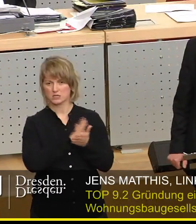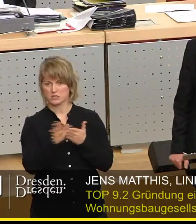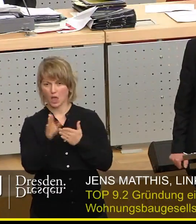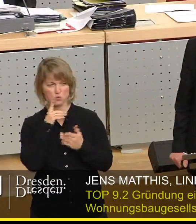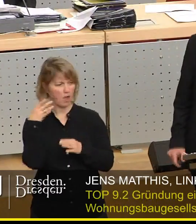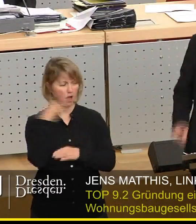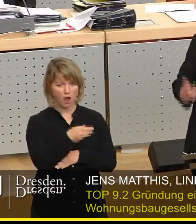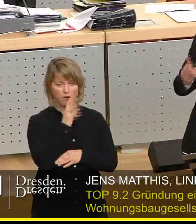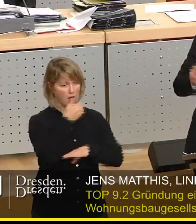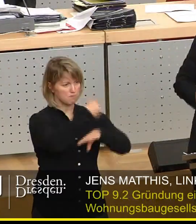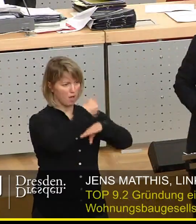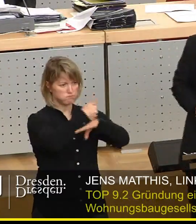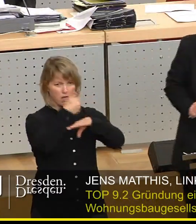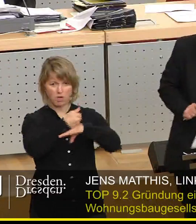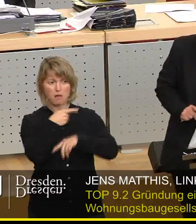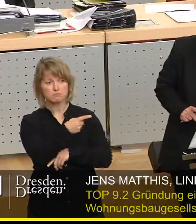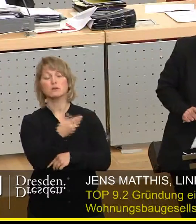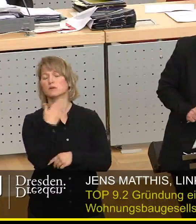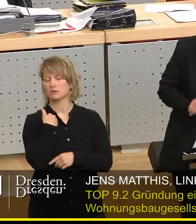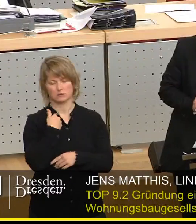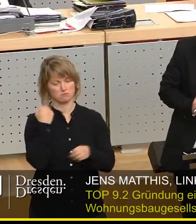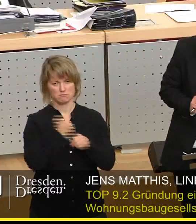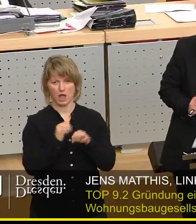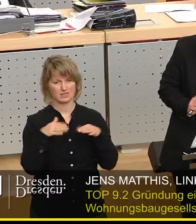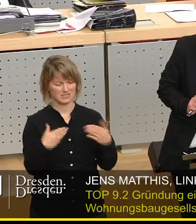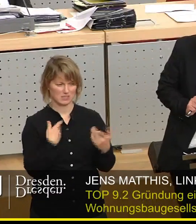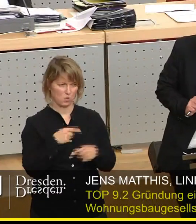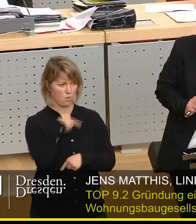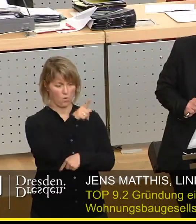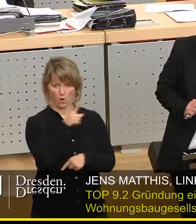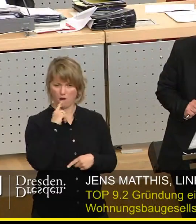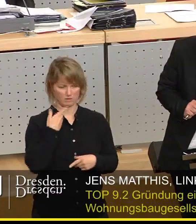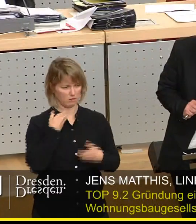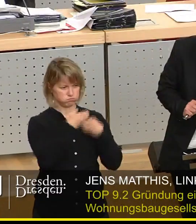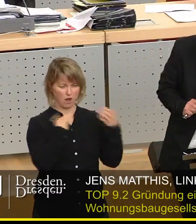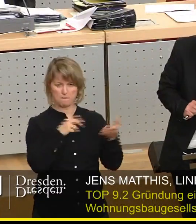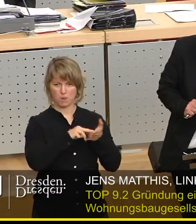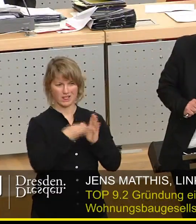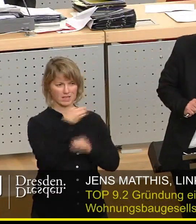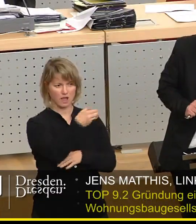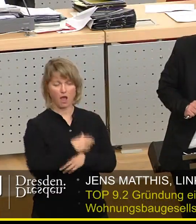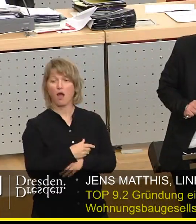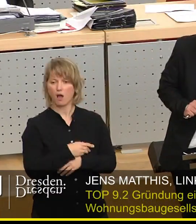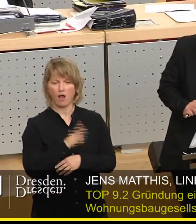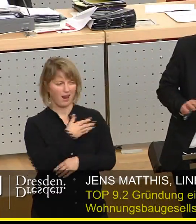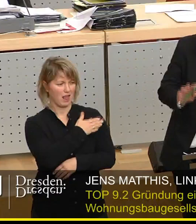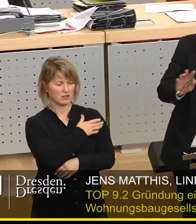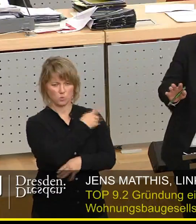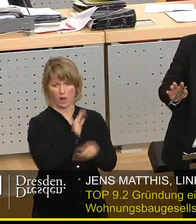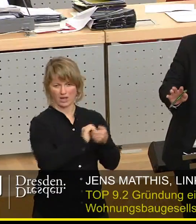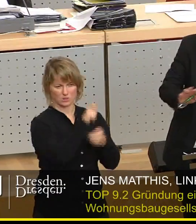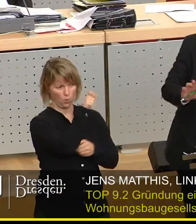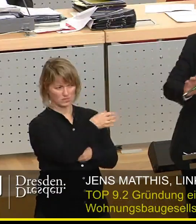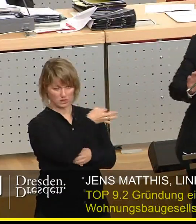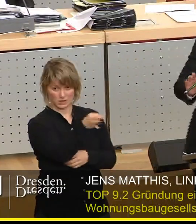politisch besetzt. Das hätte Herr Ulbisch nie gemacht. Dann könnte die Linke dort verdiente Genossen unterbringen. Sollte die Gesellschaft